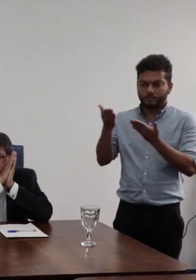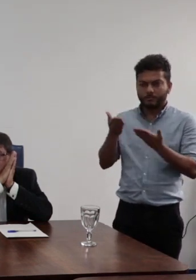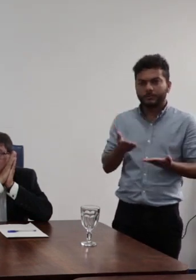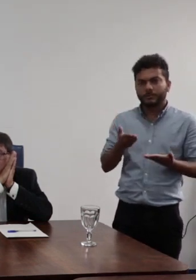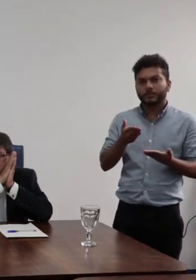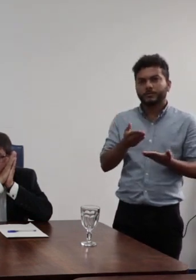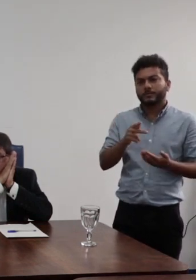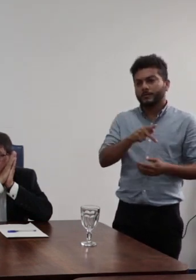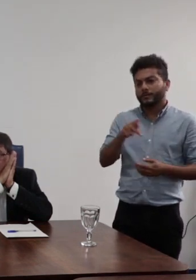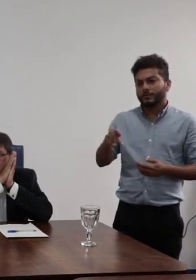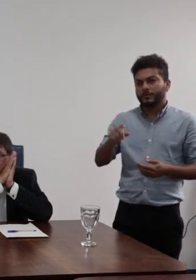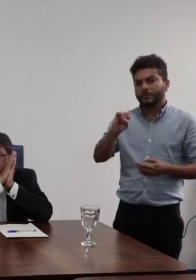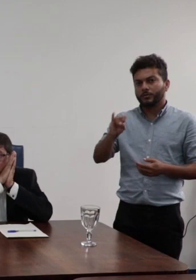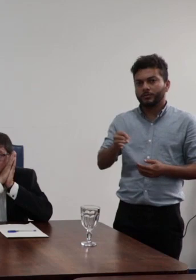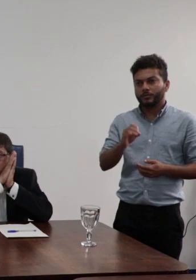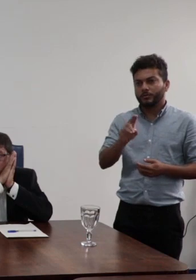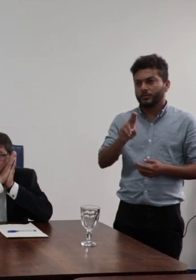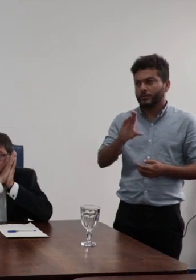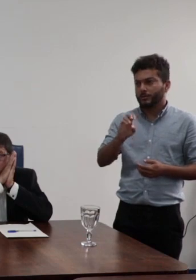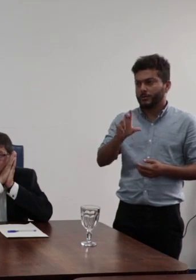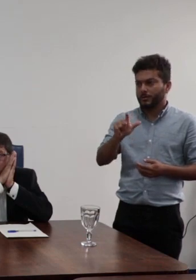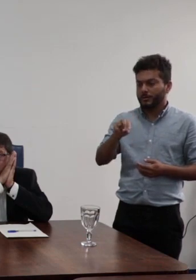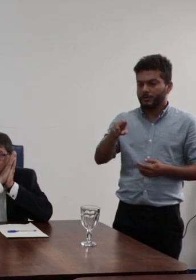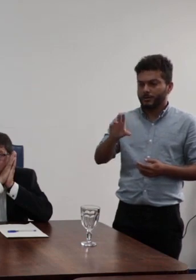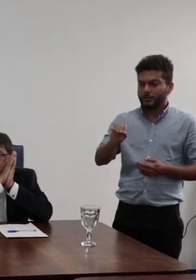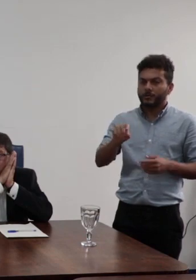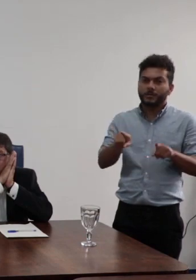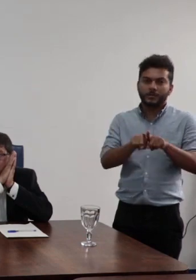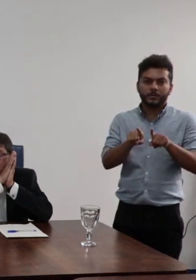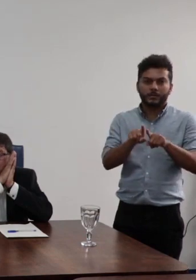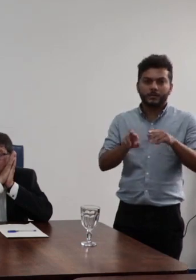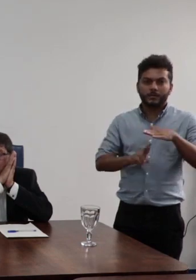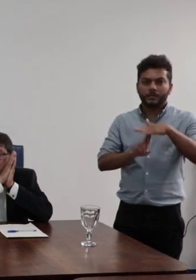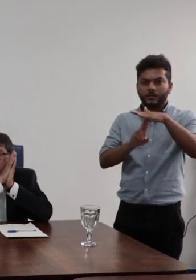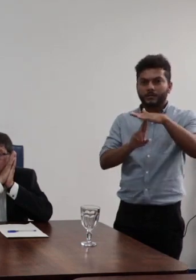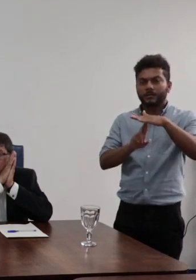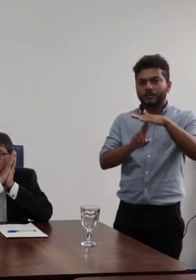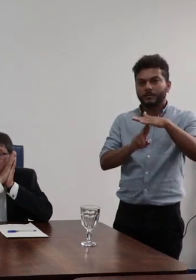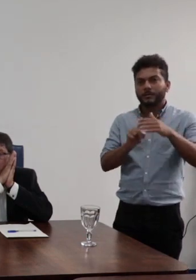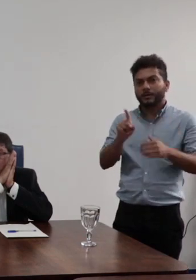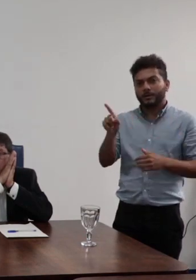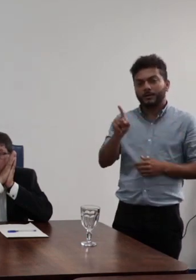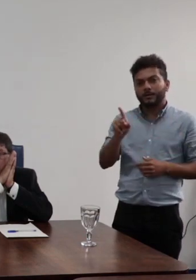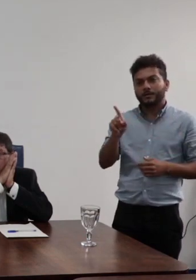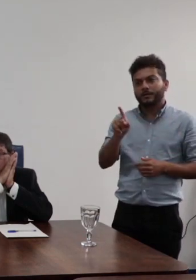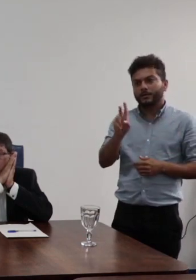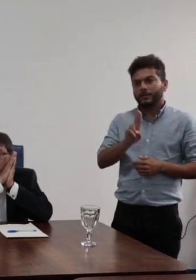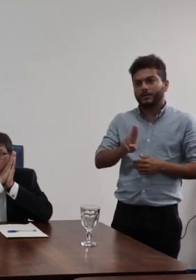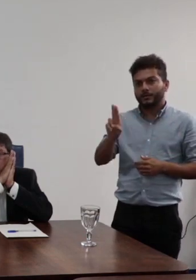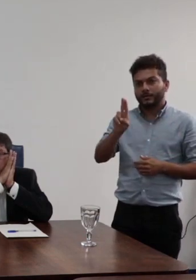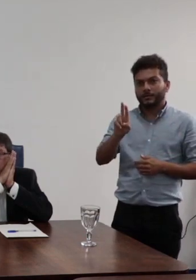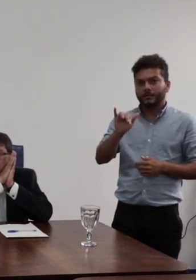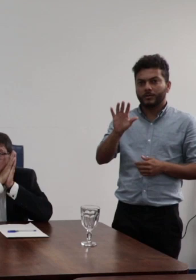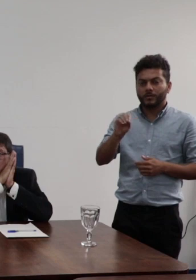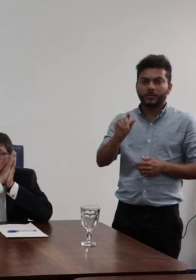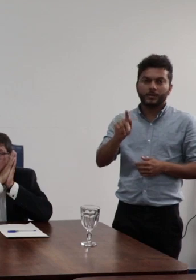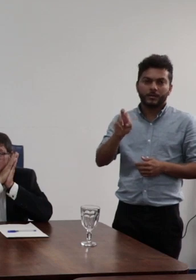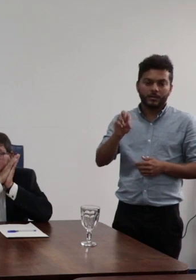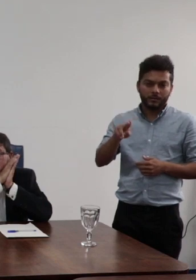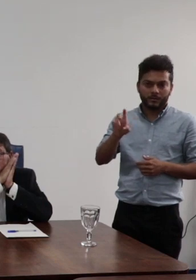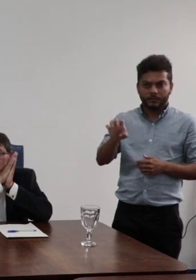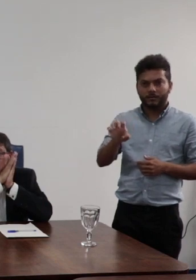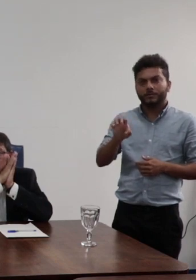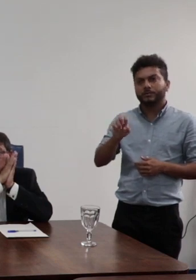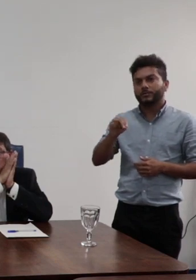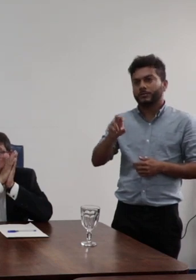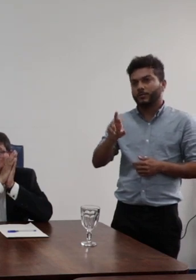e também o pro-retor de planejamento da Universidade Federal do Rio Grande do Norte e o professor José Vito. Então, foi um